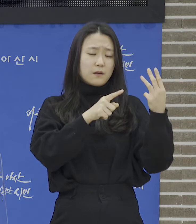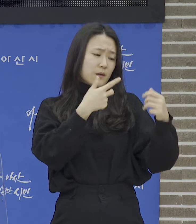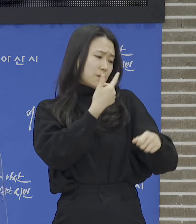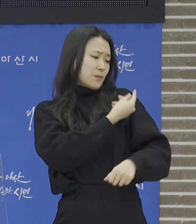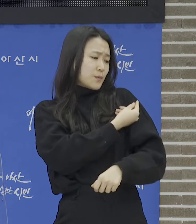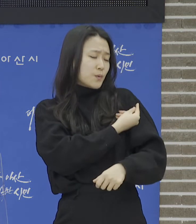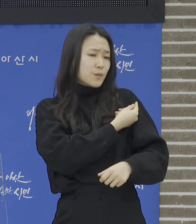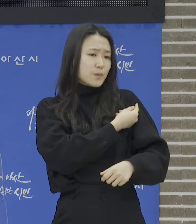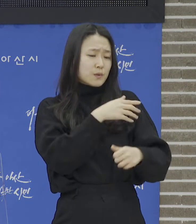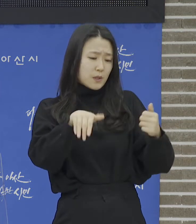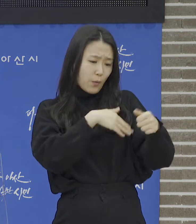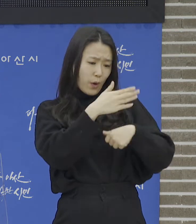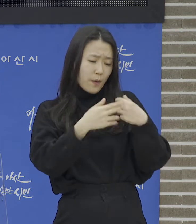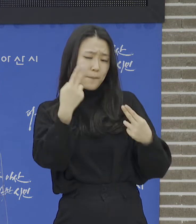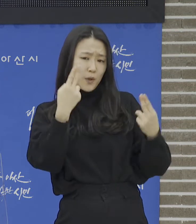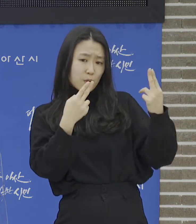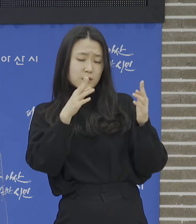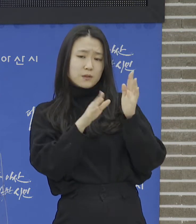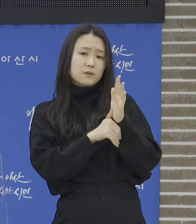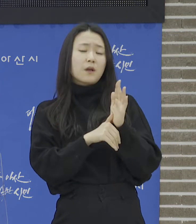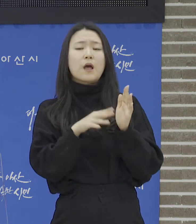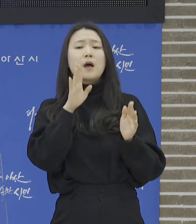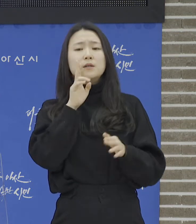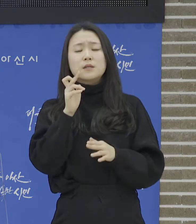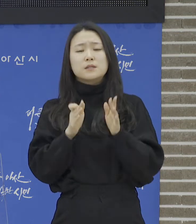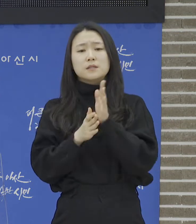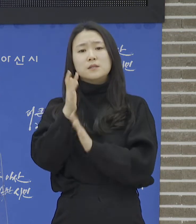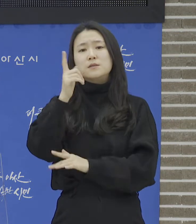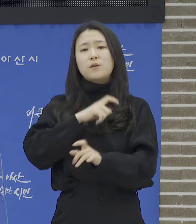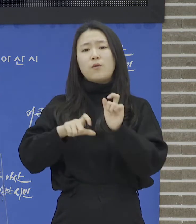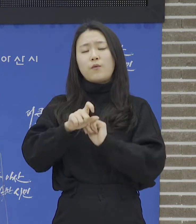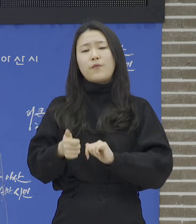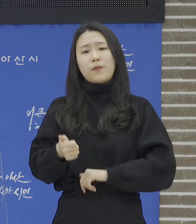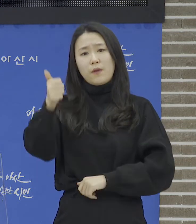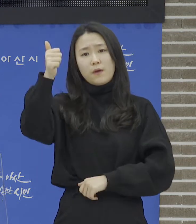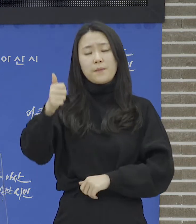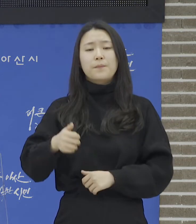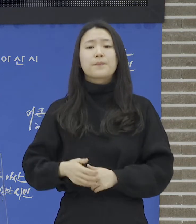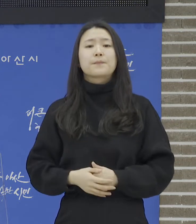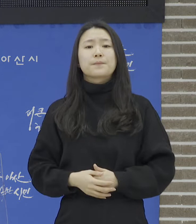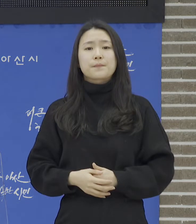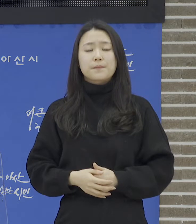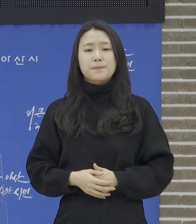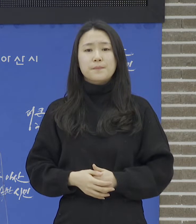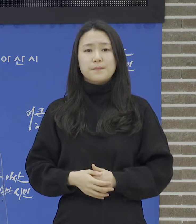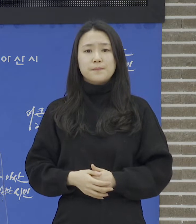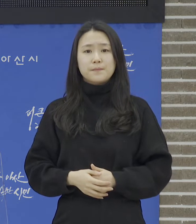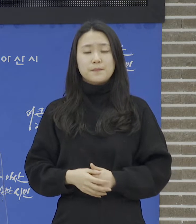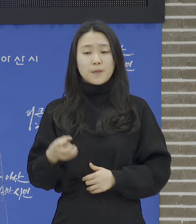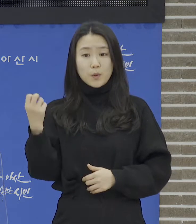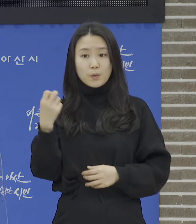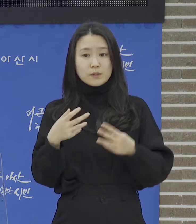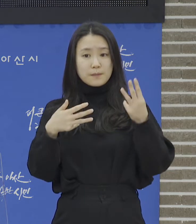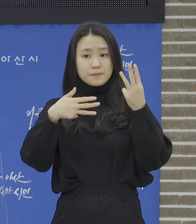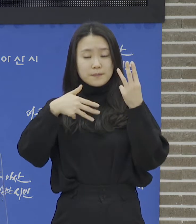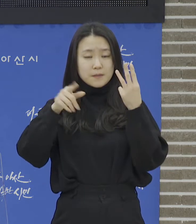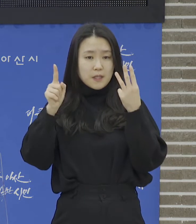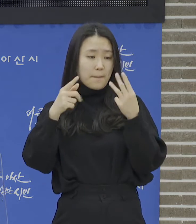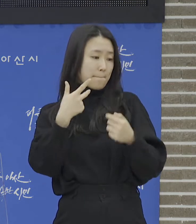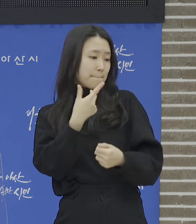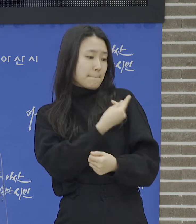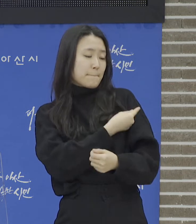접종자 대비 확진자 비율은 0.32% 3차 예방접종자